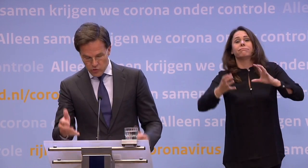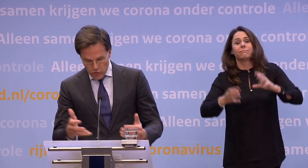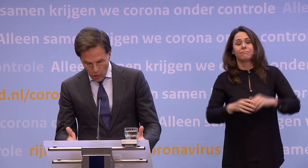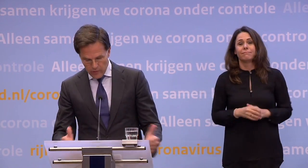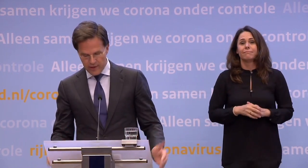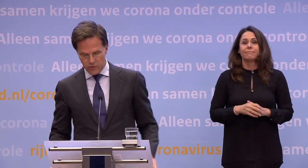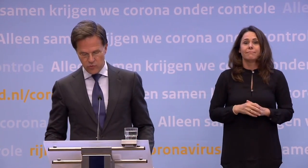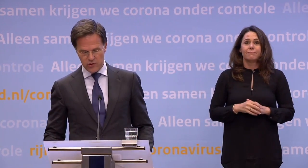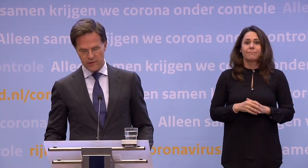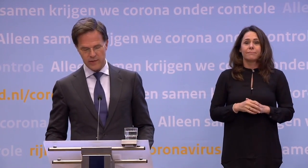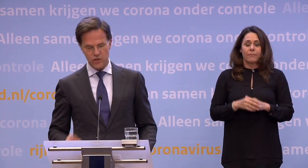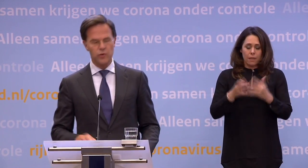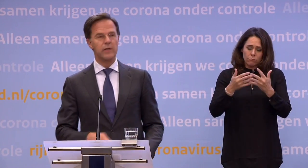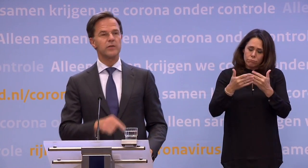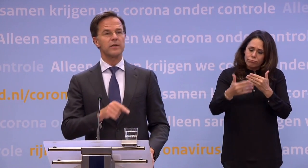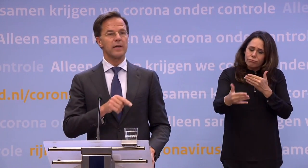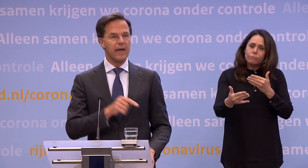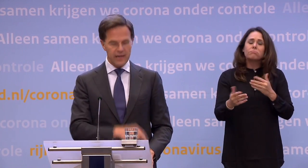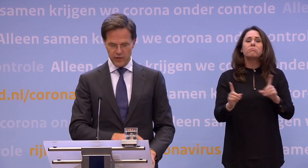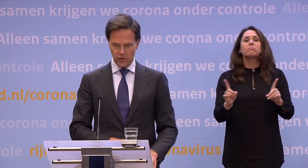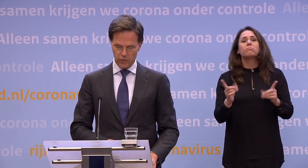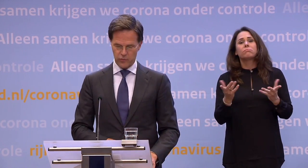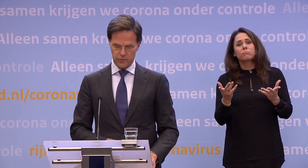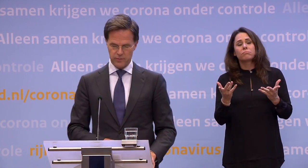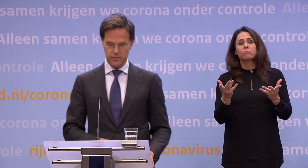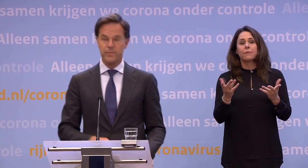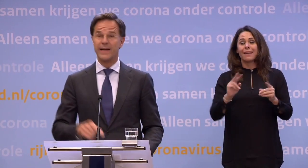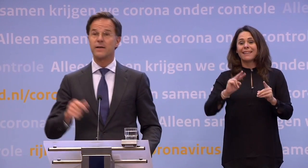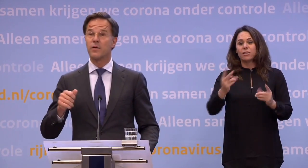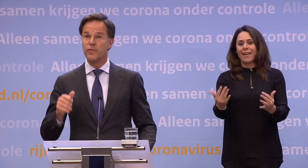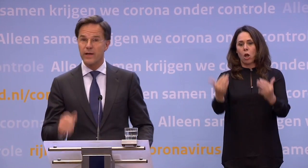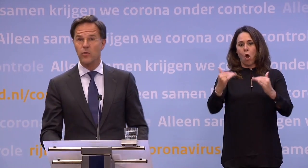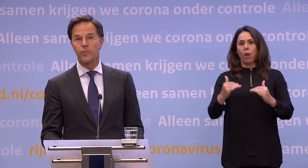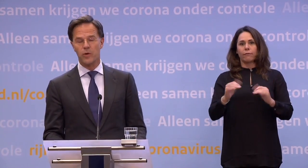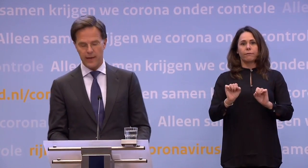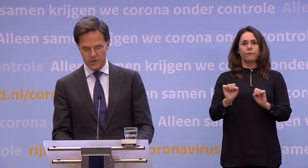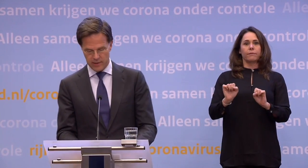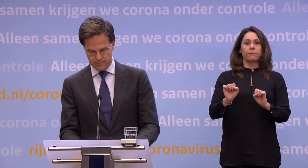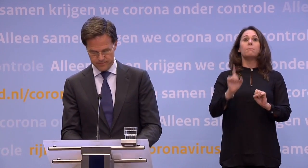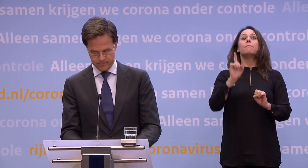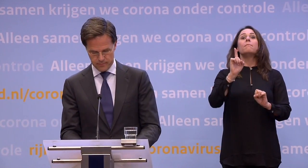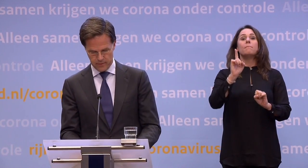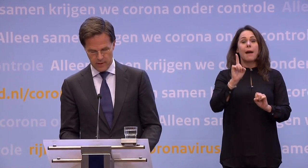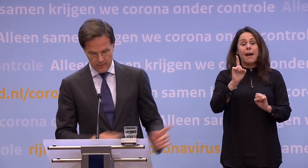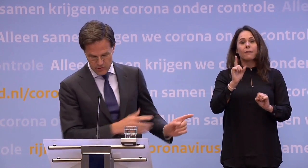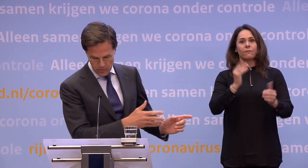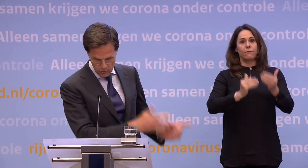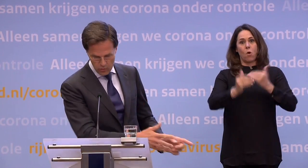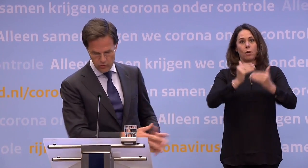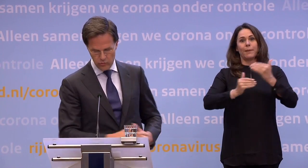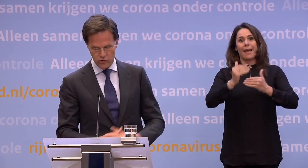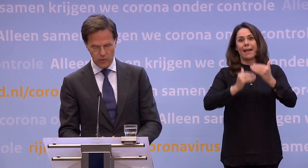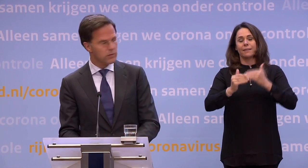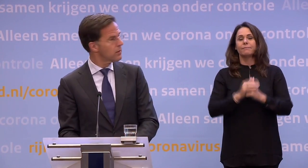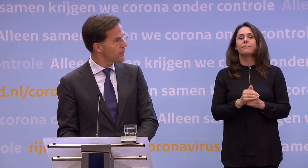Wat ons de komende tijd te doen staat, is zorgen dat er geen tweede golf komt... ...maar daar wel op voorbereid zijn. Daar zal